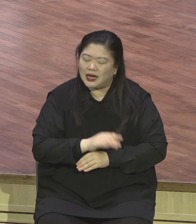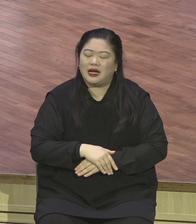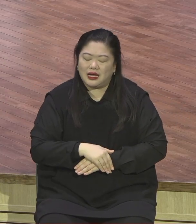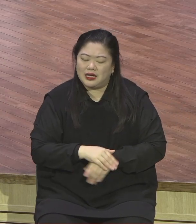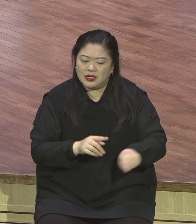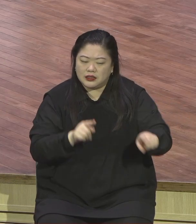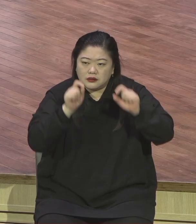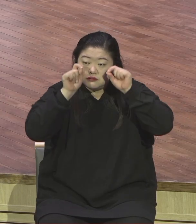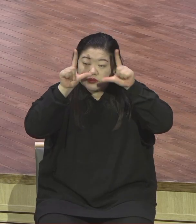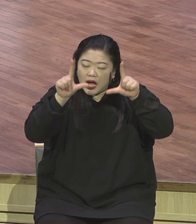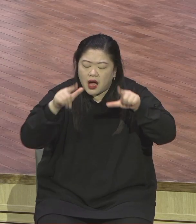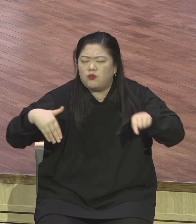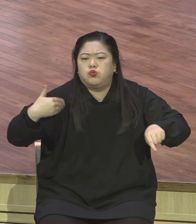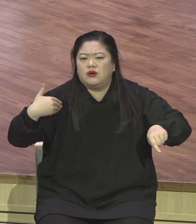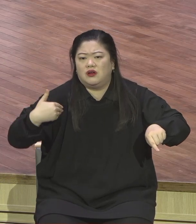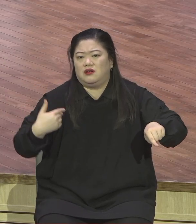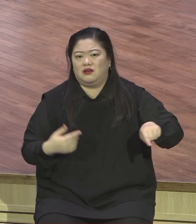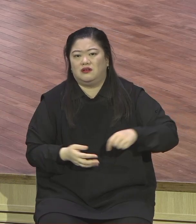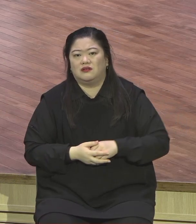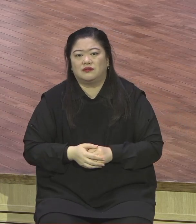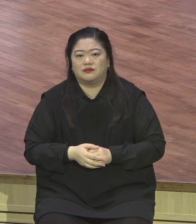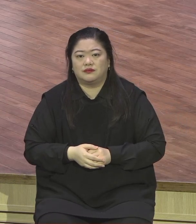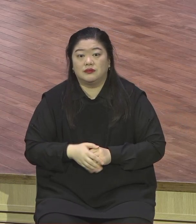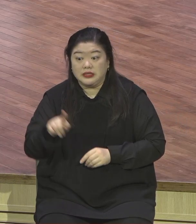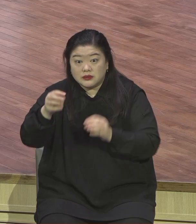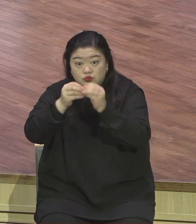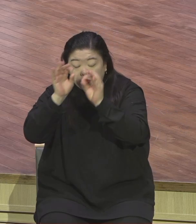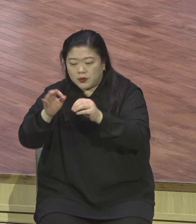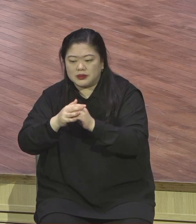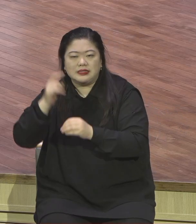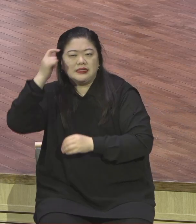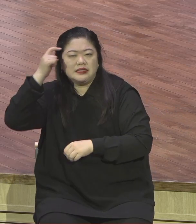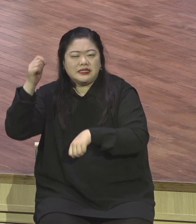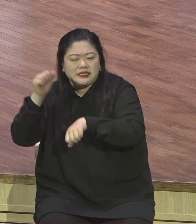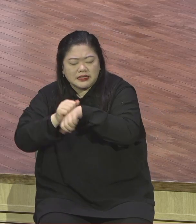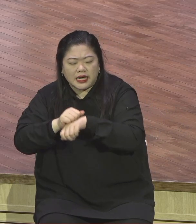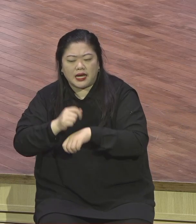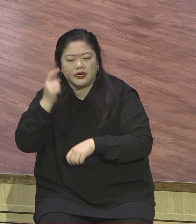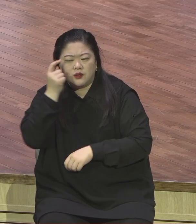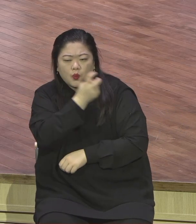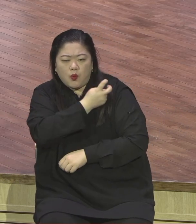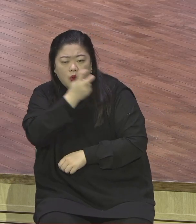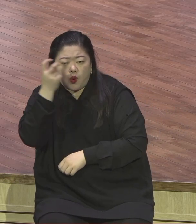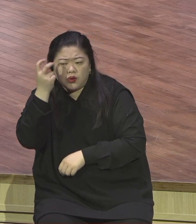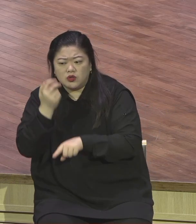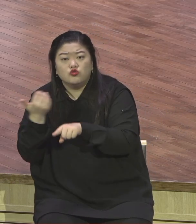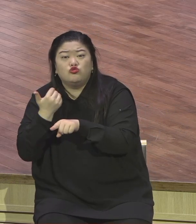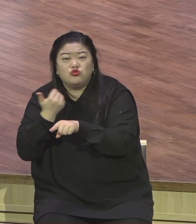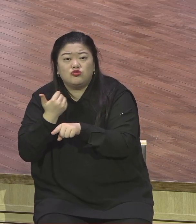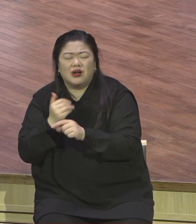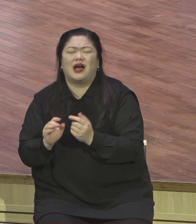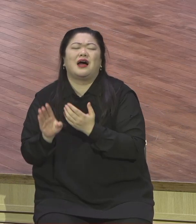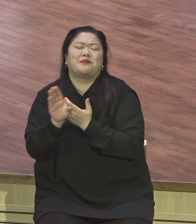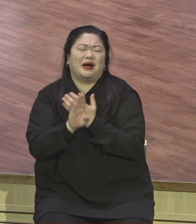여기서 지금 뭐랬습니까? 지혜롭고 설교롭다. 이거 지금 예수님께 하신 말씀은 다 그 당시 바리새인 스위관들에게